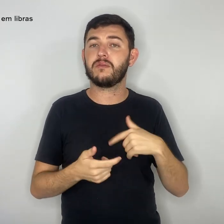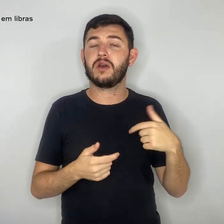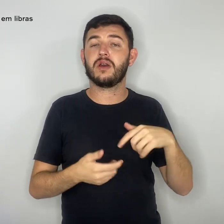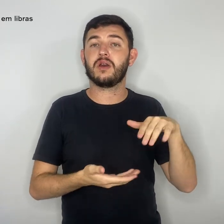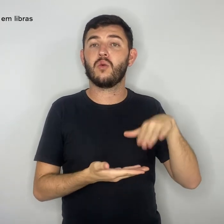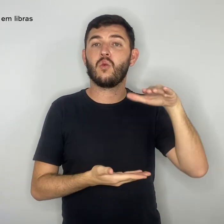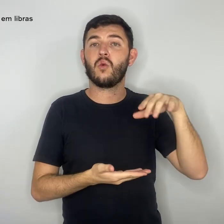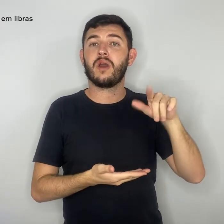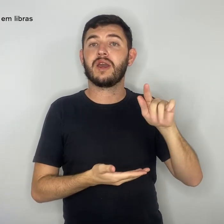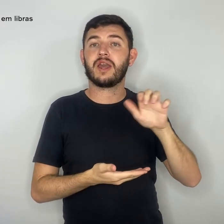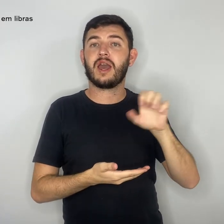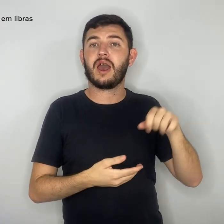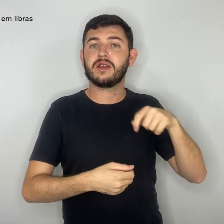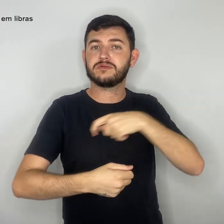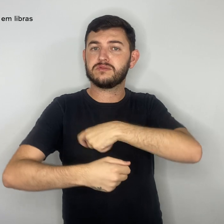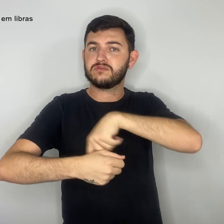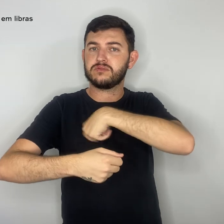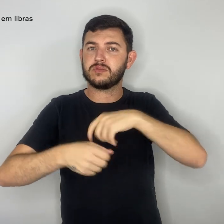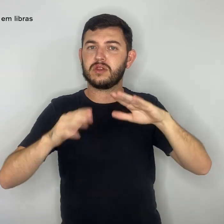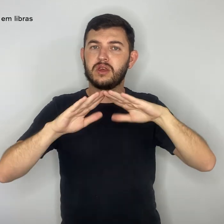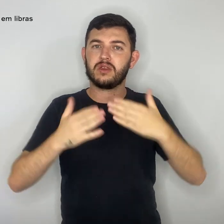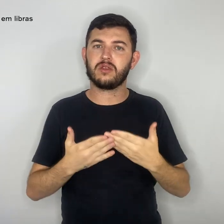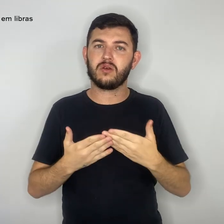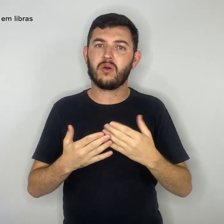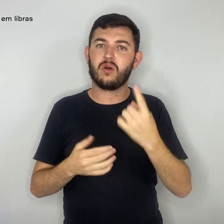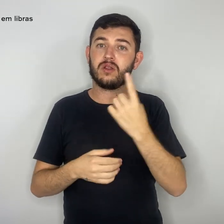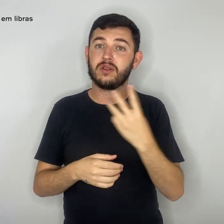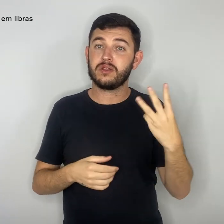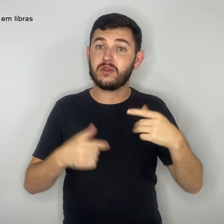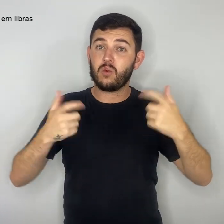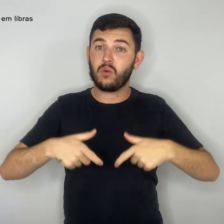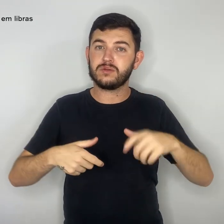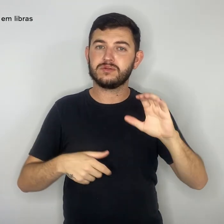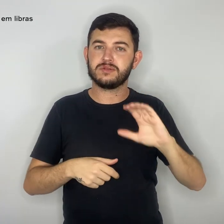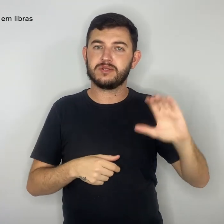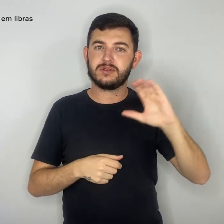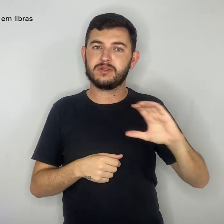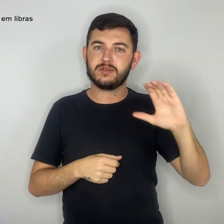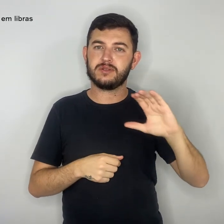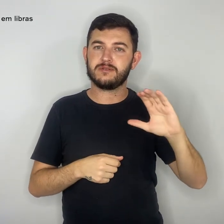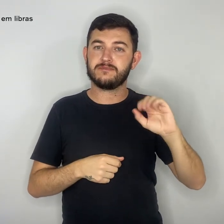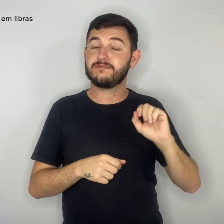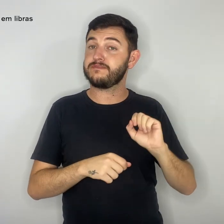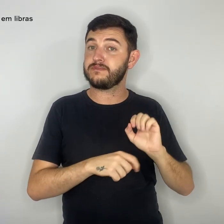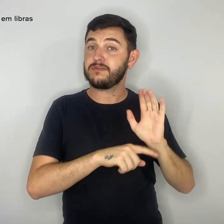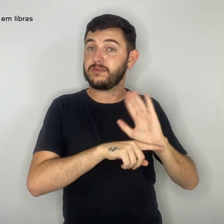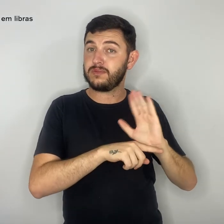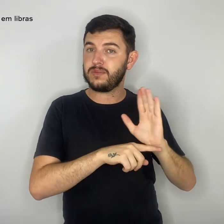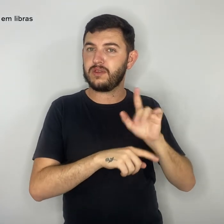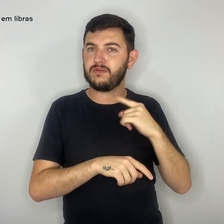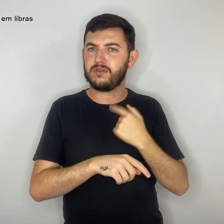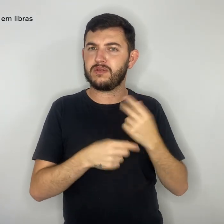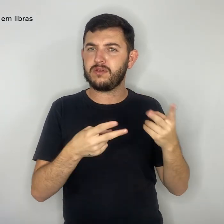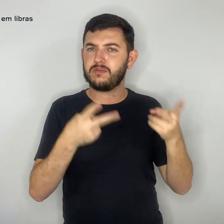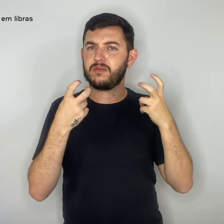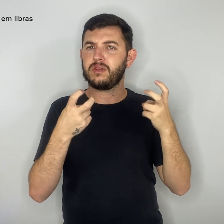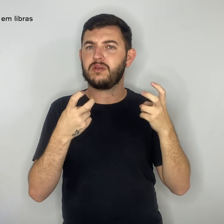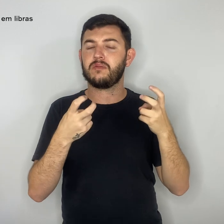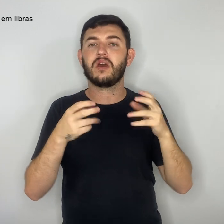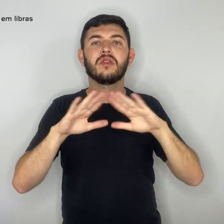classe 13 de Ceilândia. No vídeo, observa-se que a escola está usando o último